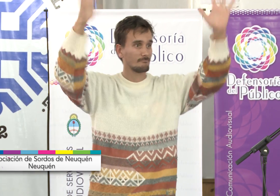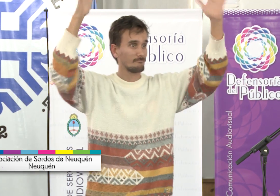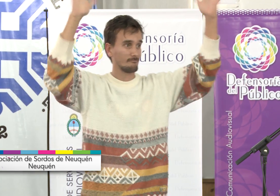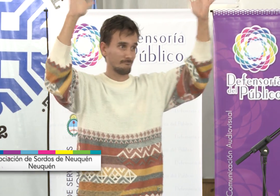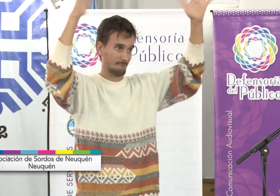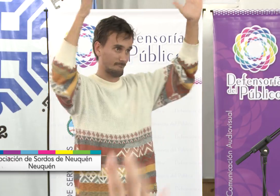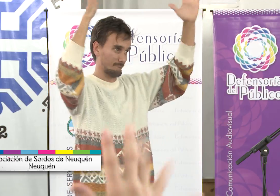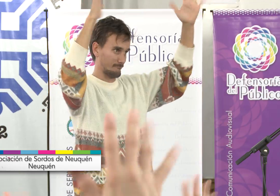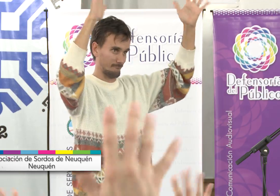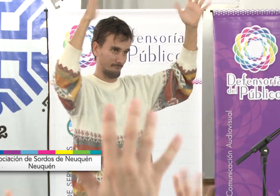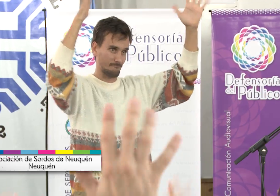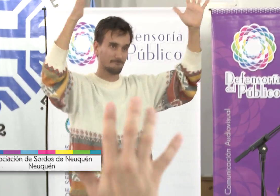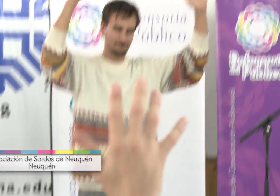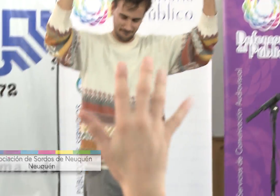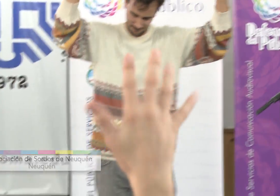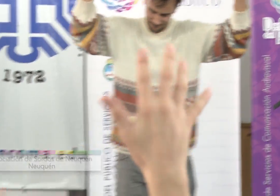la comunidad sorda que vino hoy a participar. Gracias.